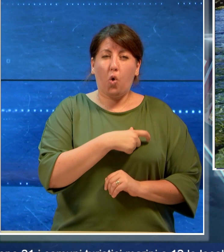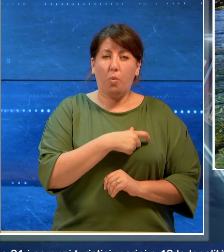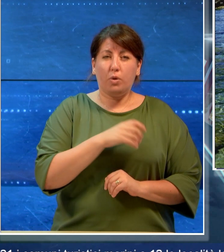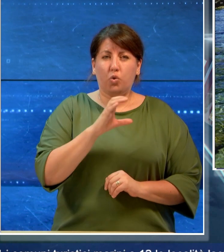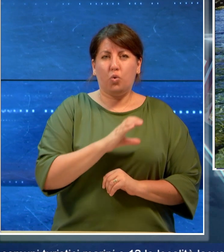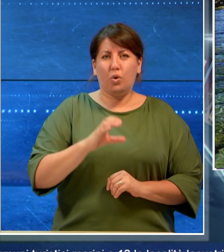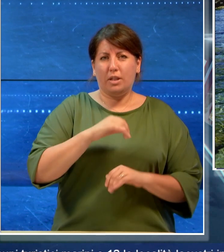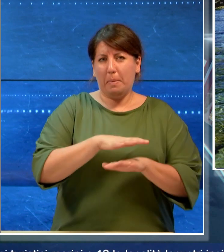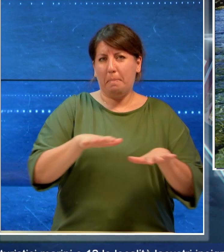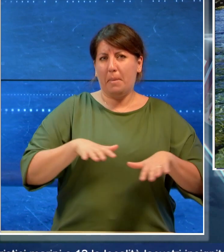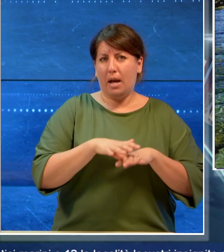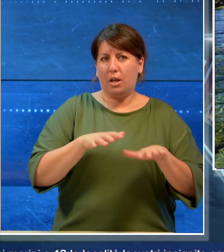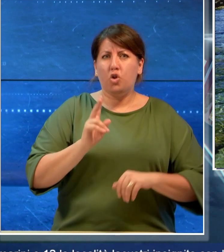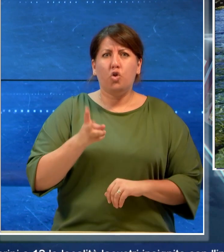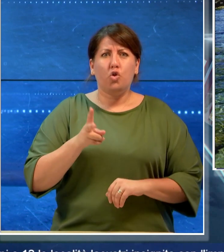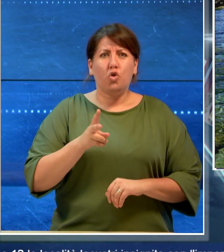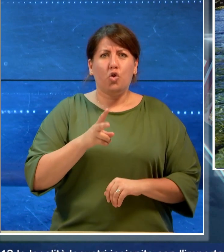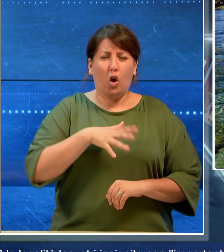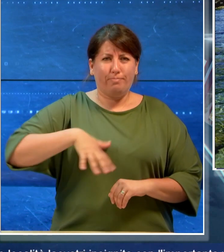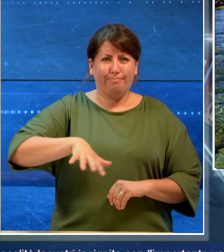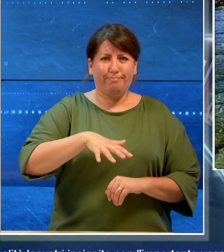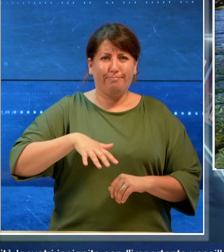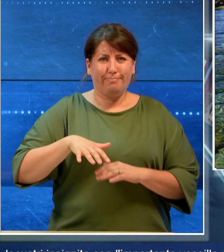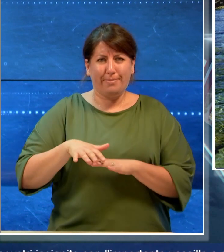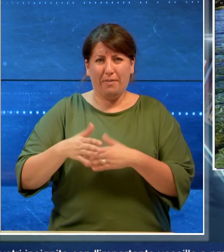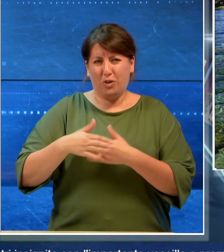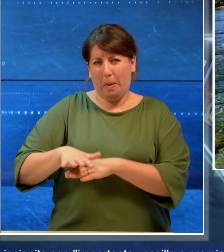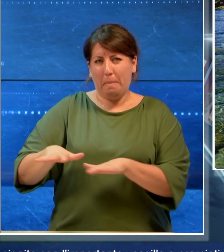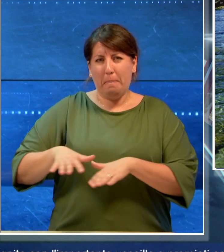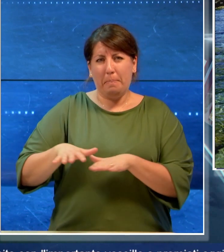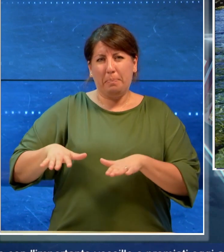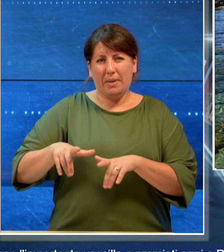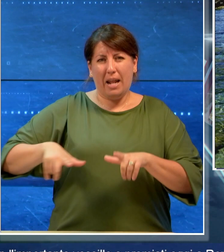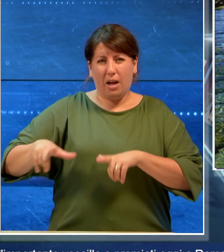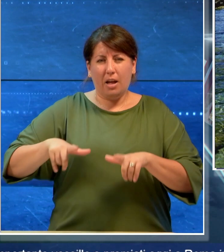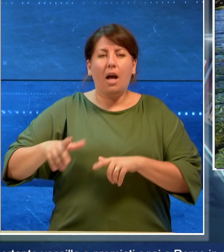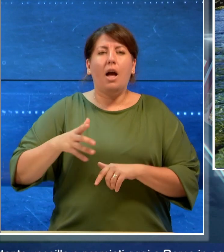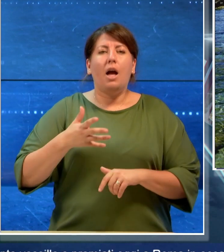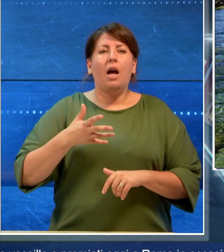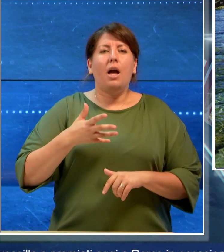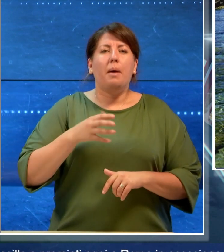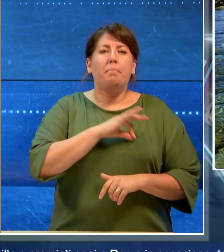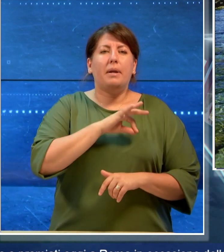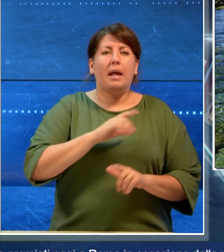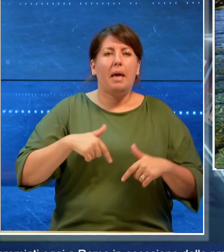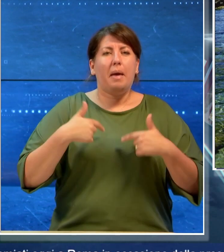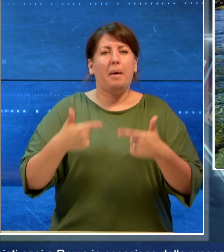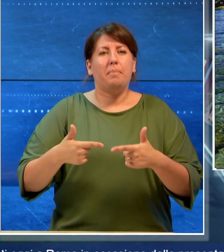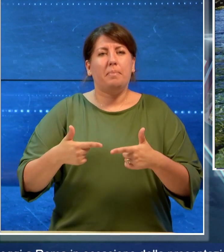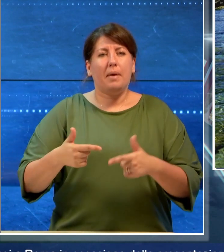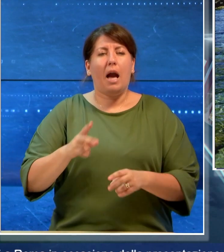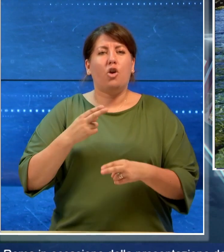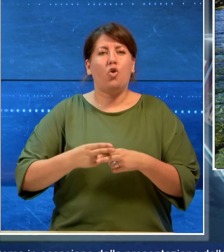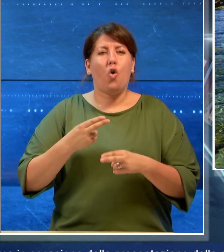12 le località lacustri insegnite con l'importante vessillo e premiati a Roma in occasione